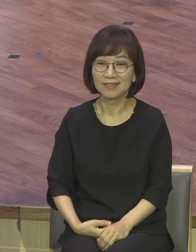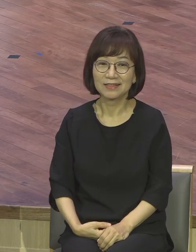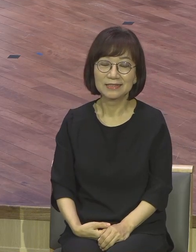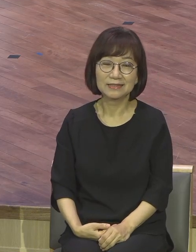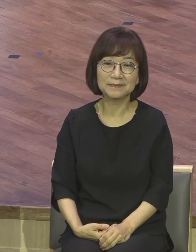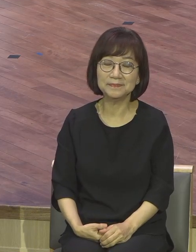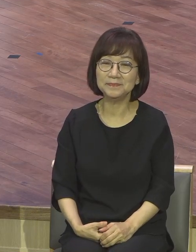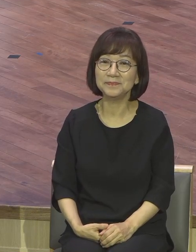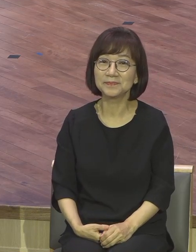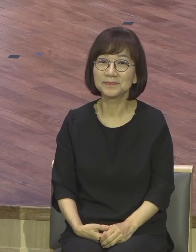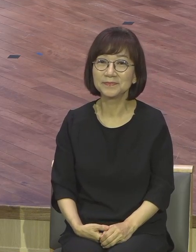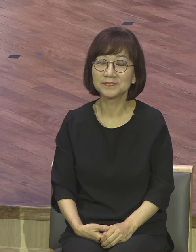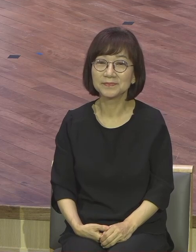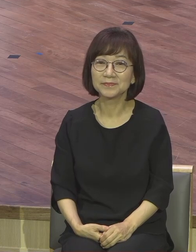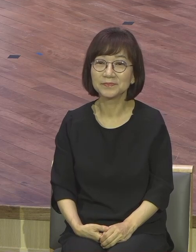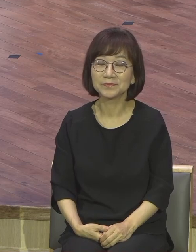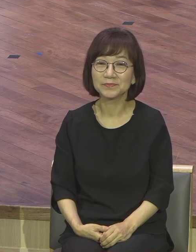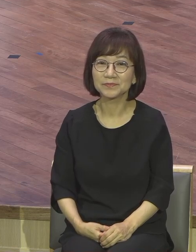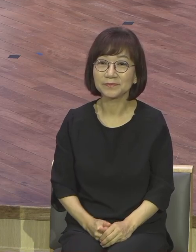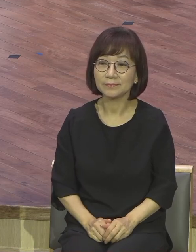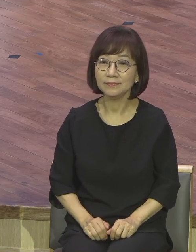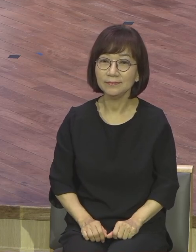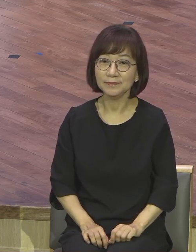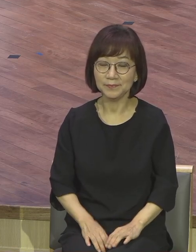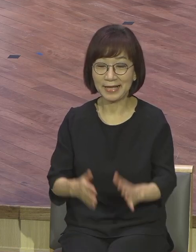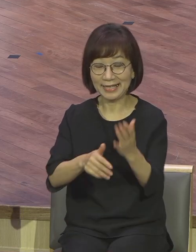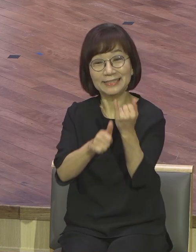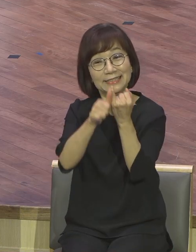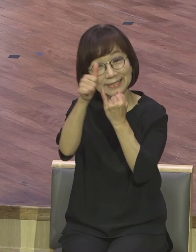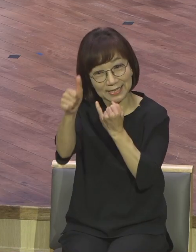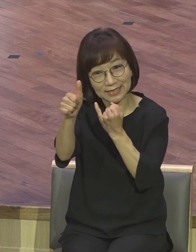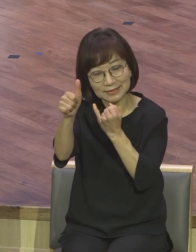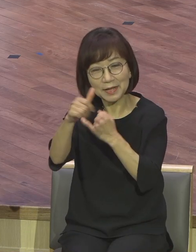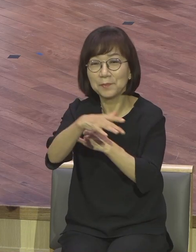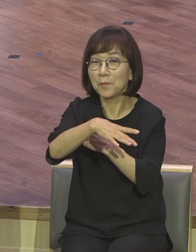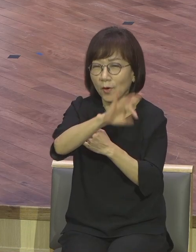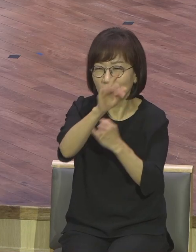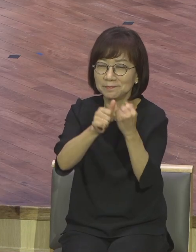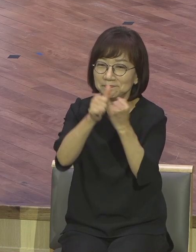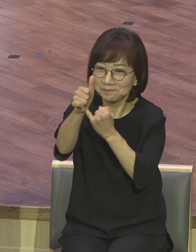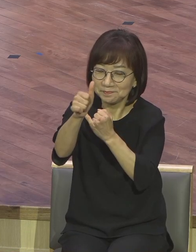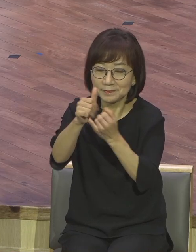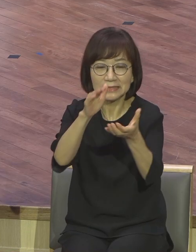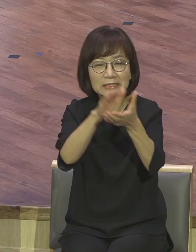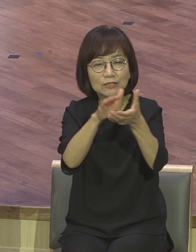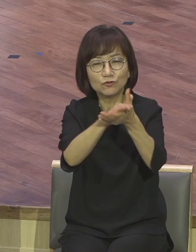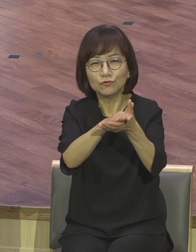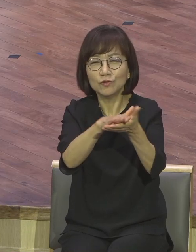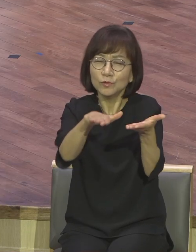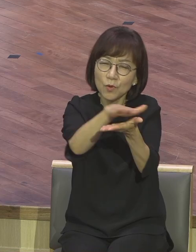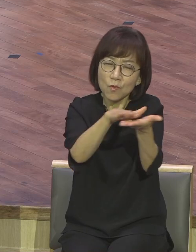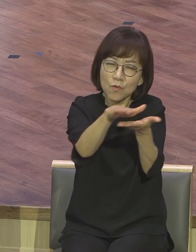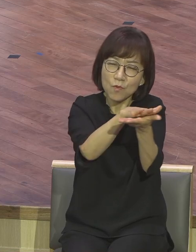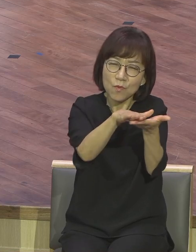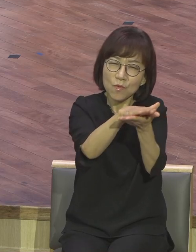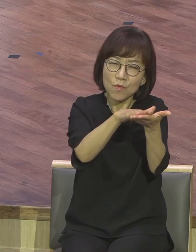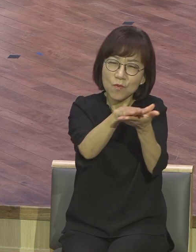신랑은 자기 친구들하고 함께 어울려서 오랜 시간을 즐기다가